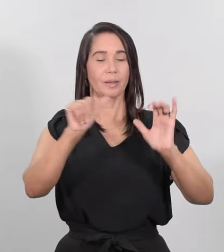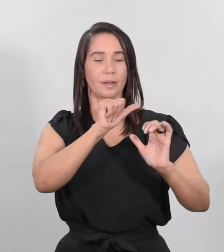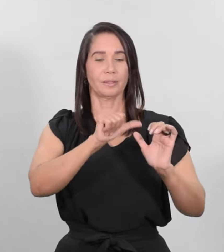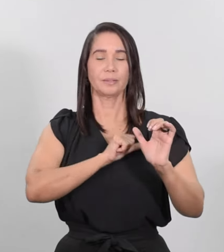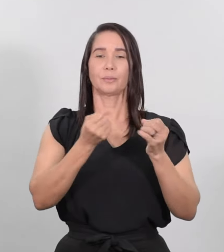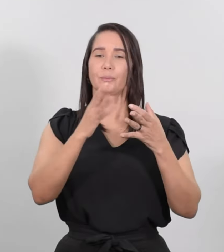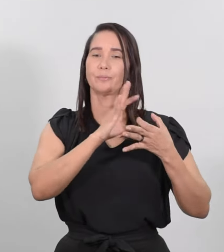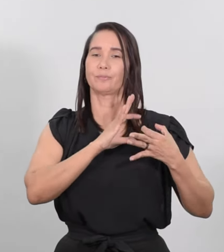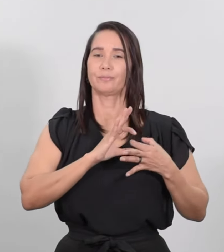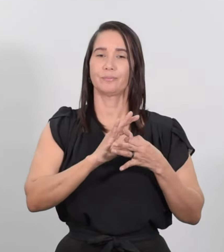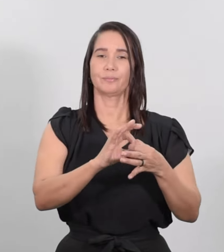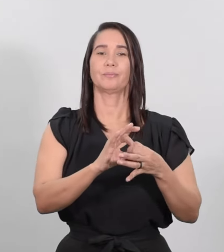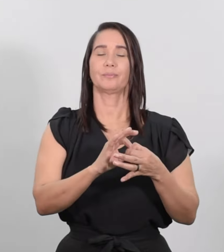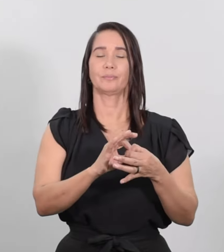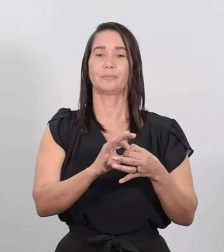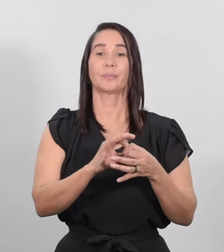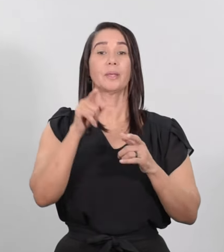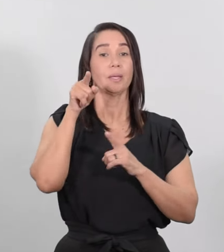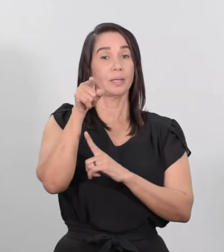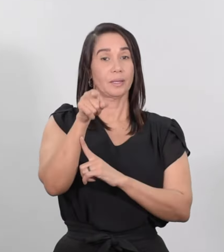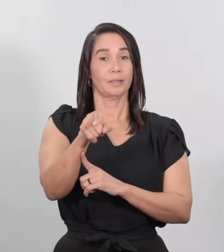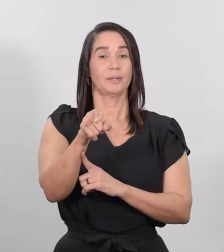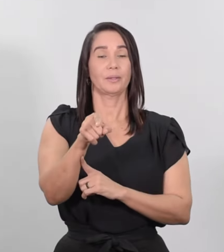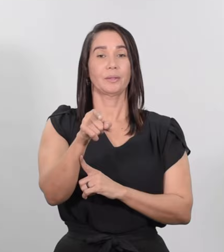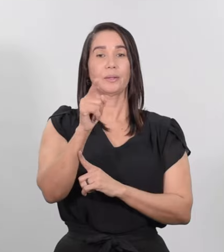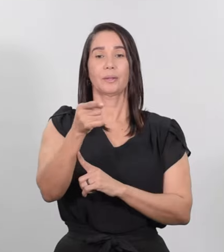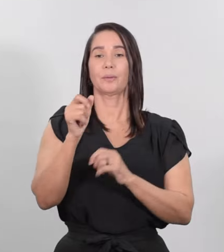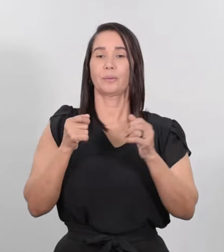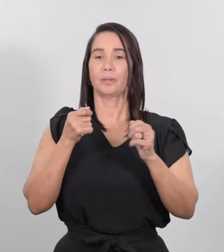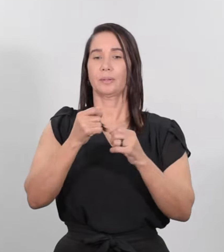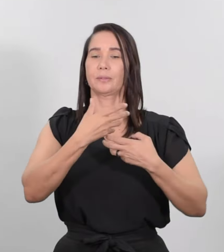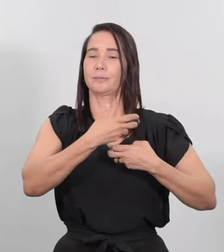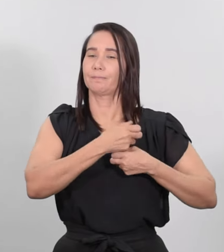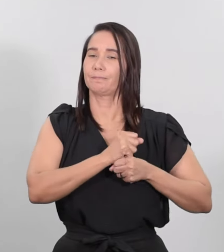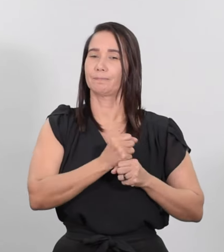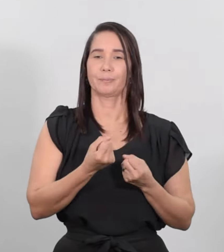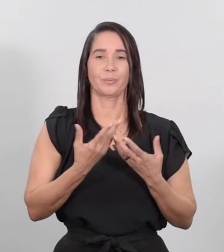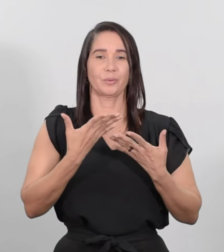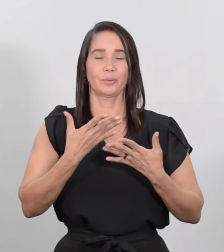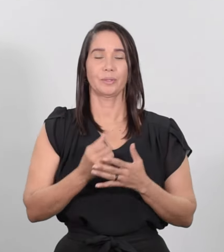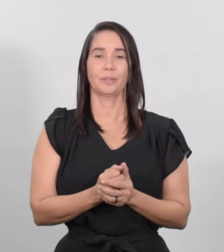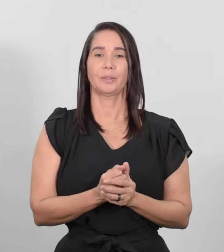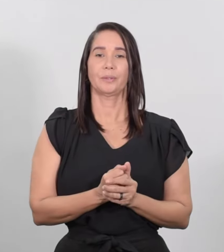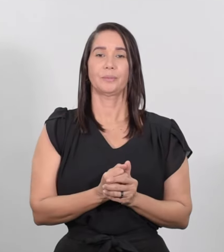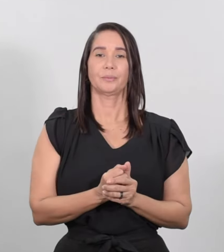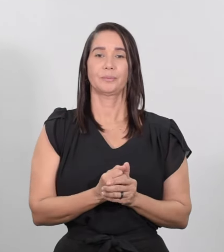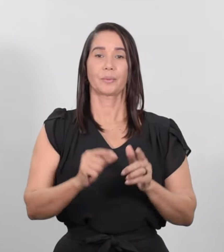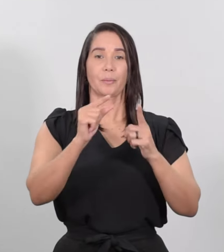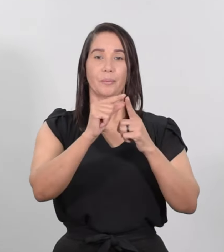corazones, y a ti una espada te traspasará el alma». Palabra del